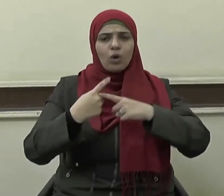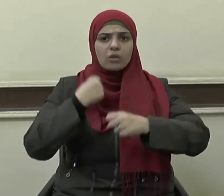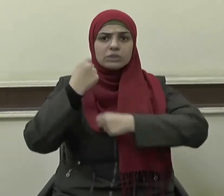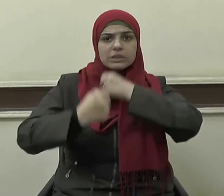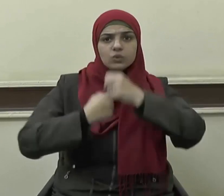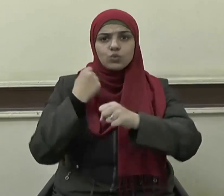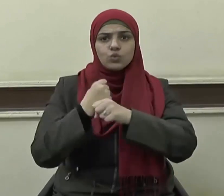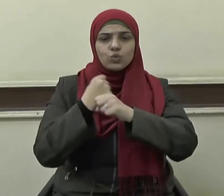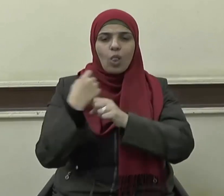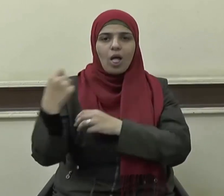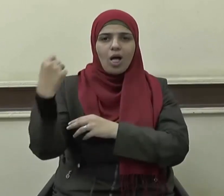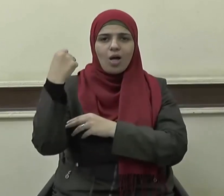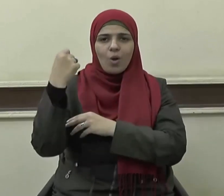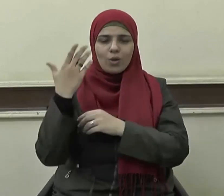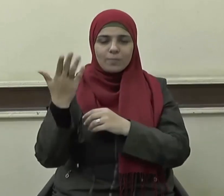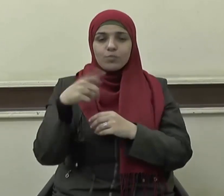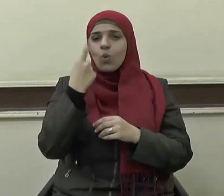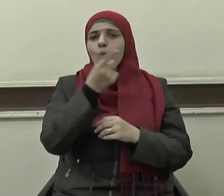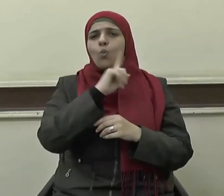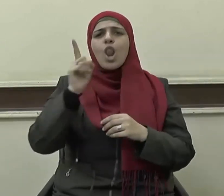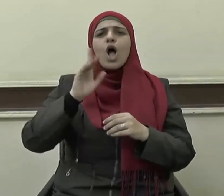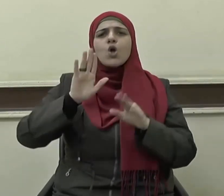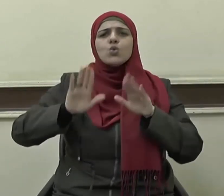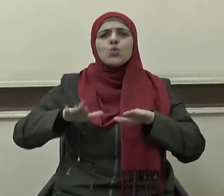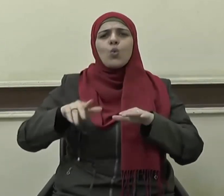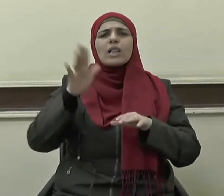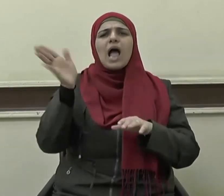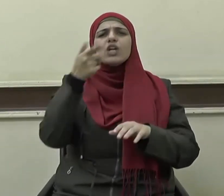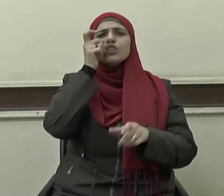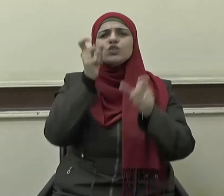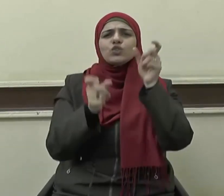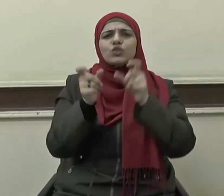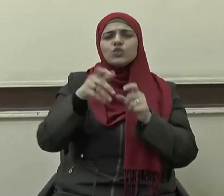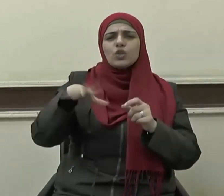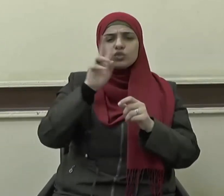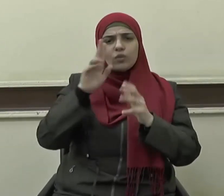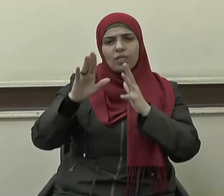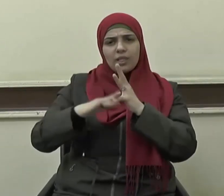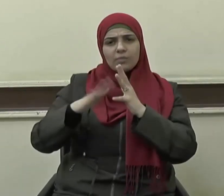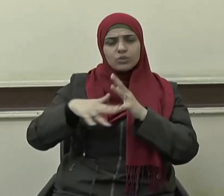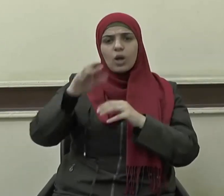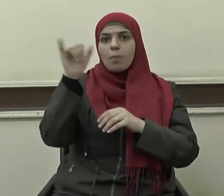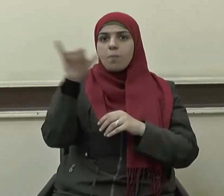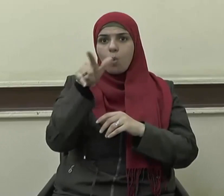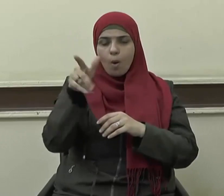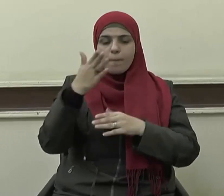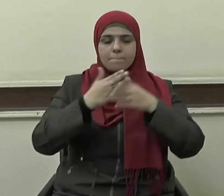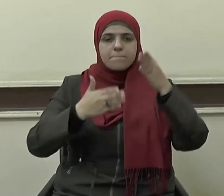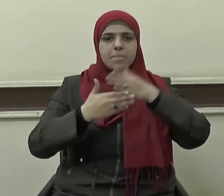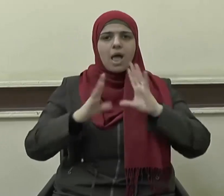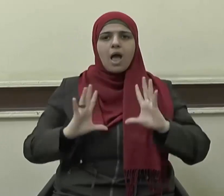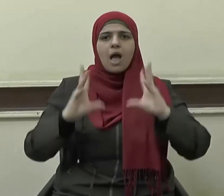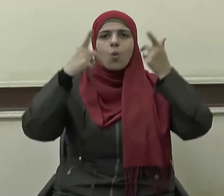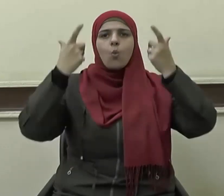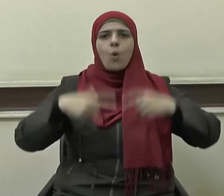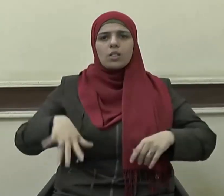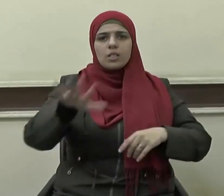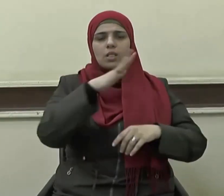ولا ينكر أحد دورهم المهم في بناء الأوطان وفي نهضة الأمم